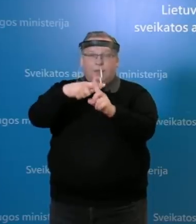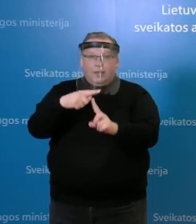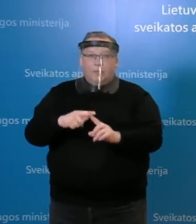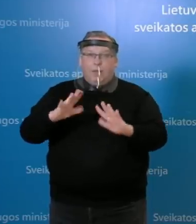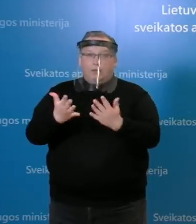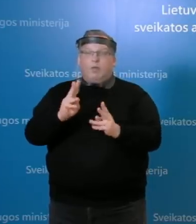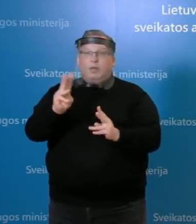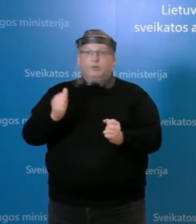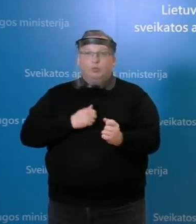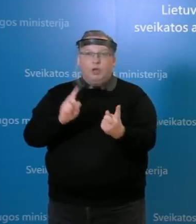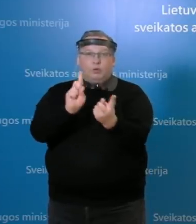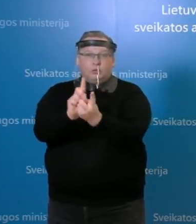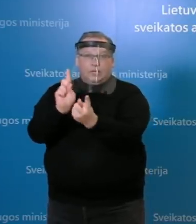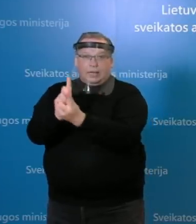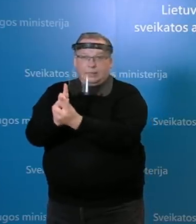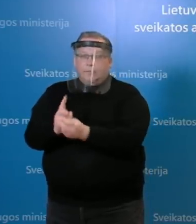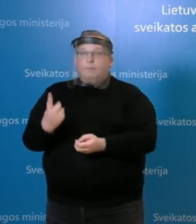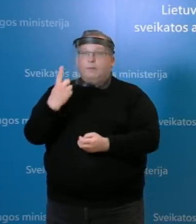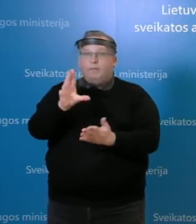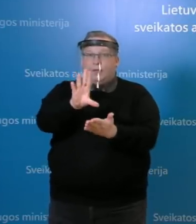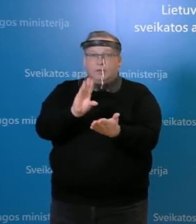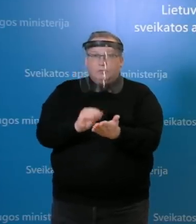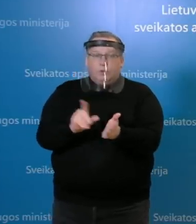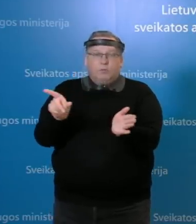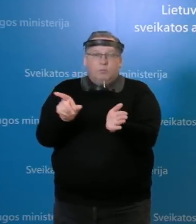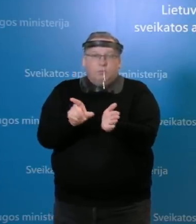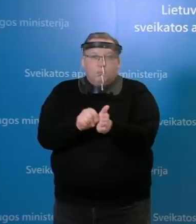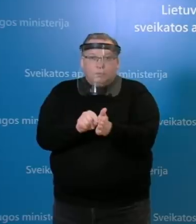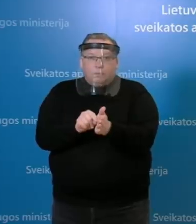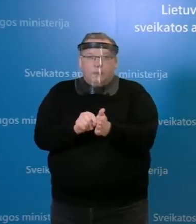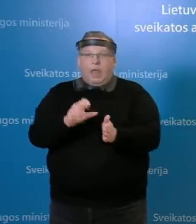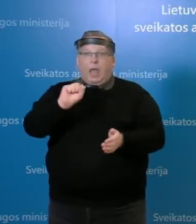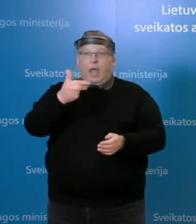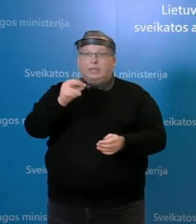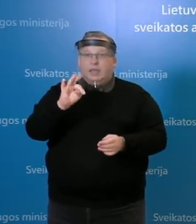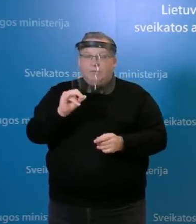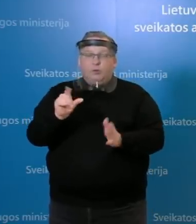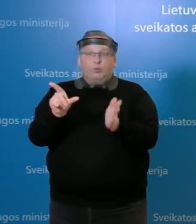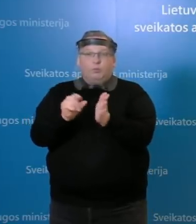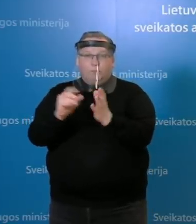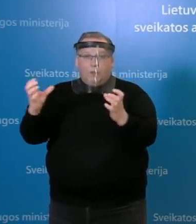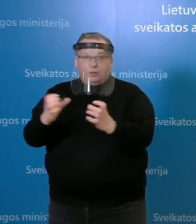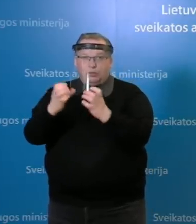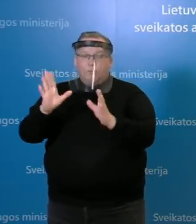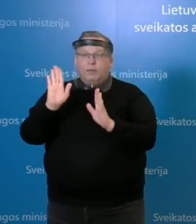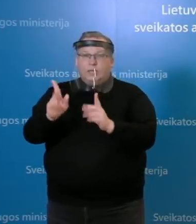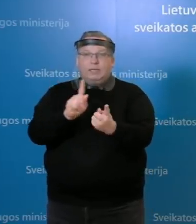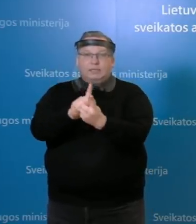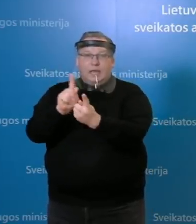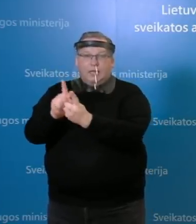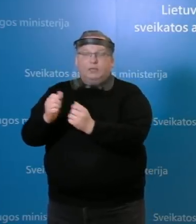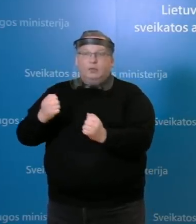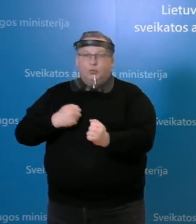kurie turėjo sąlytą. Dar vienas pavyzdys, tai būtų antavilių pensionatas, kai buvo ištirti pradžiai turėjome tik sąlytą, turėjo